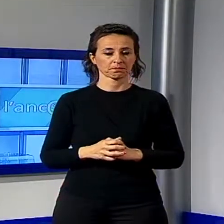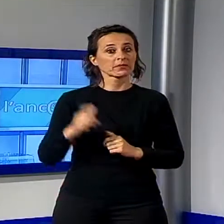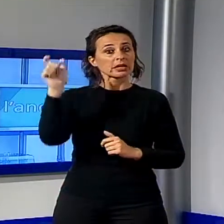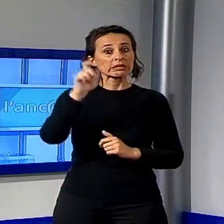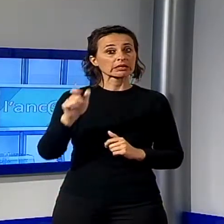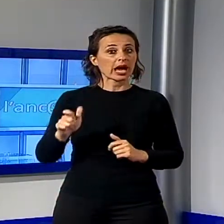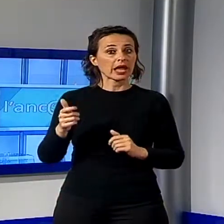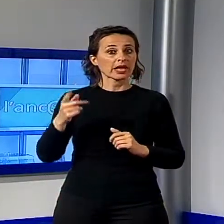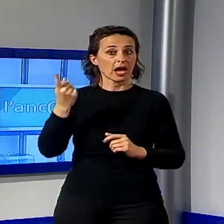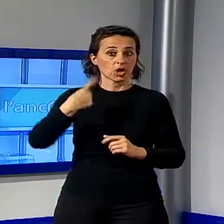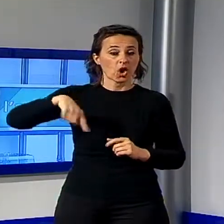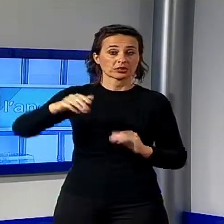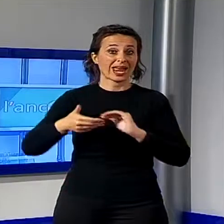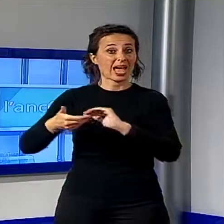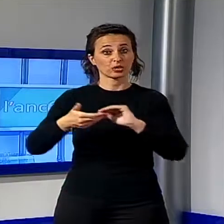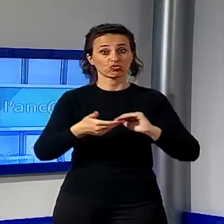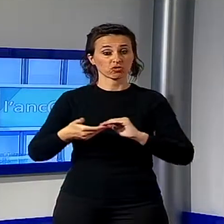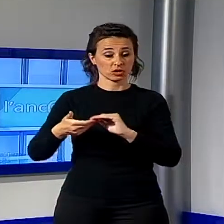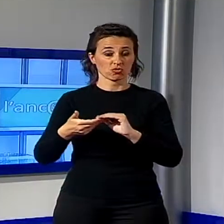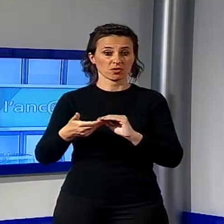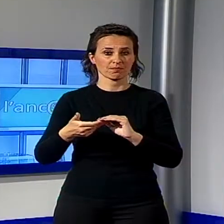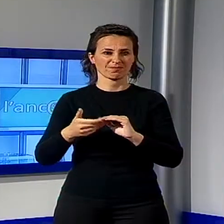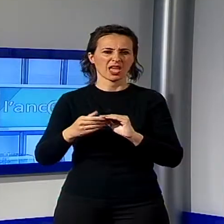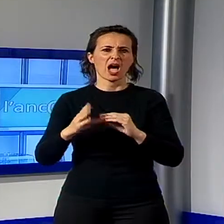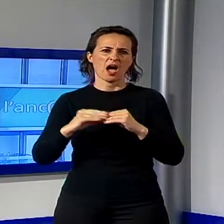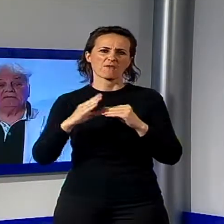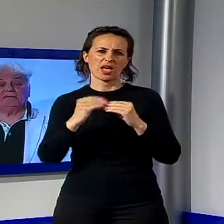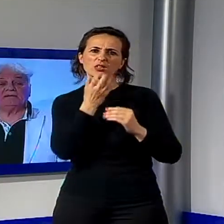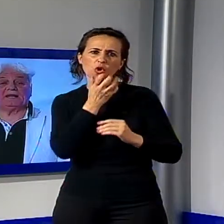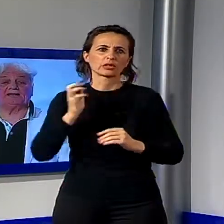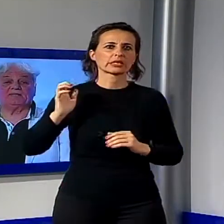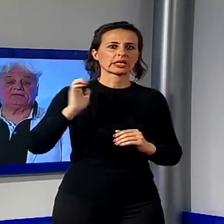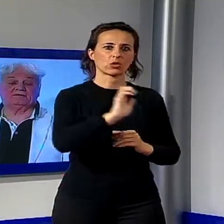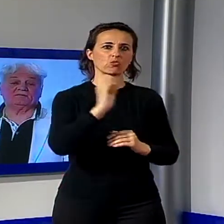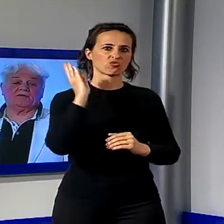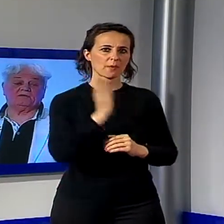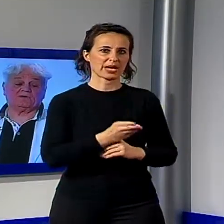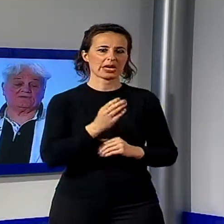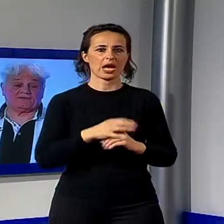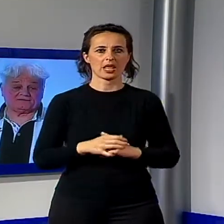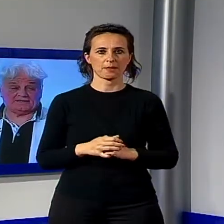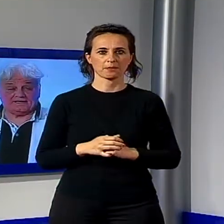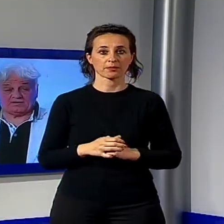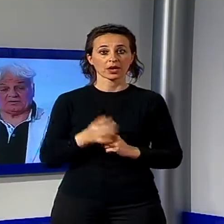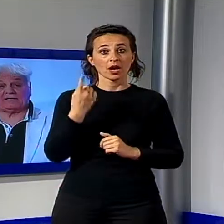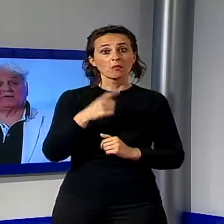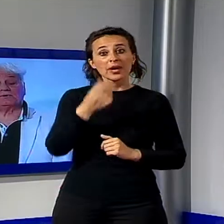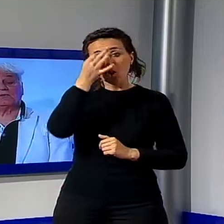ha promosso una dura denuncia penale di cui si parla molto poco. In pratica, per addoppiare una corsia stradale di qualche chilometro,